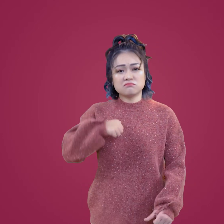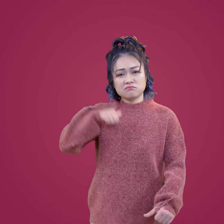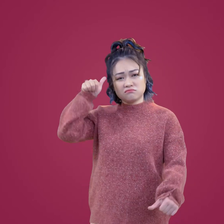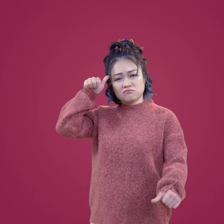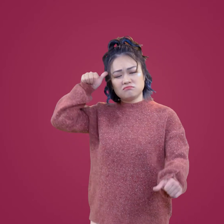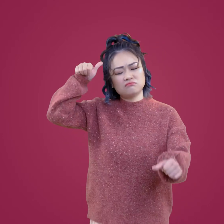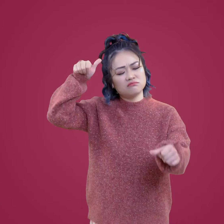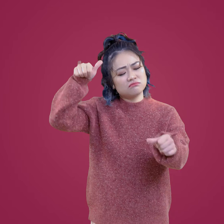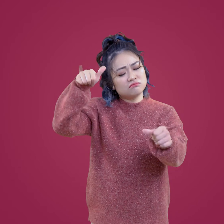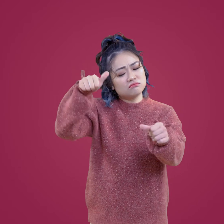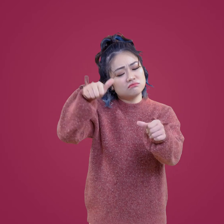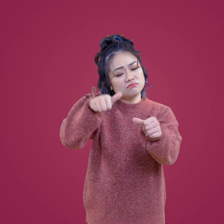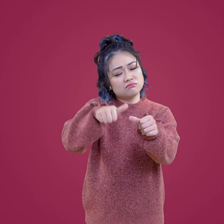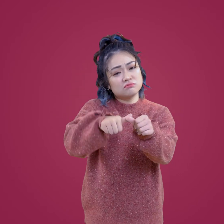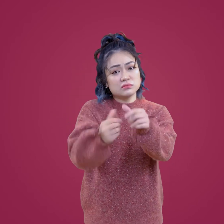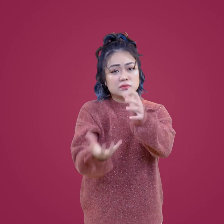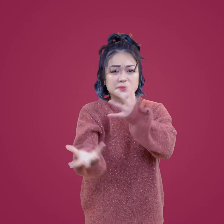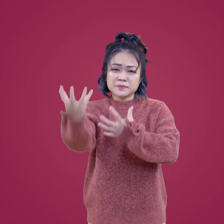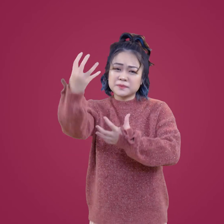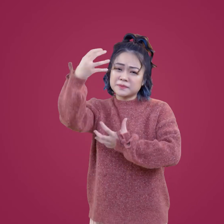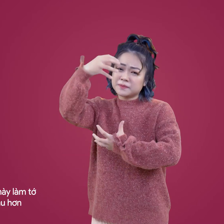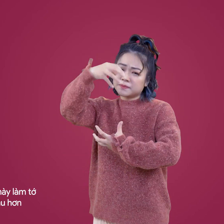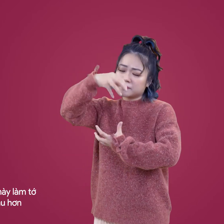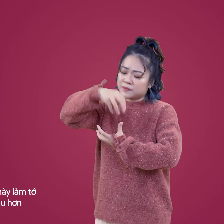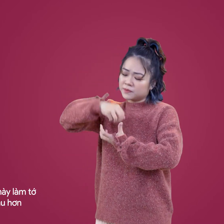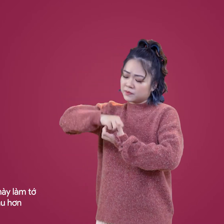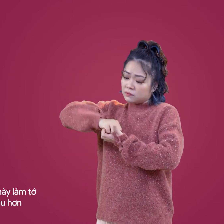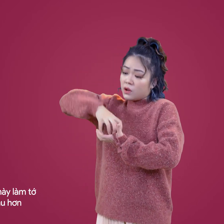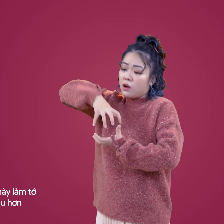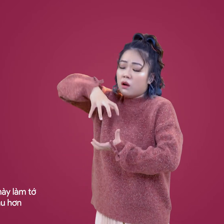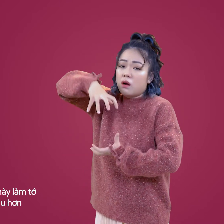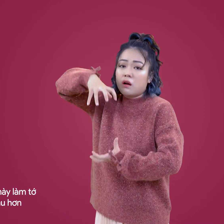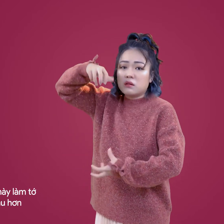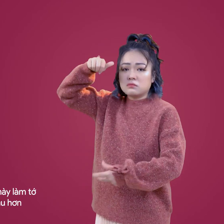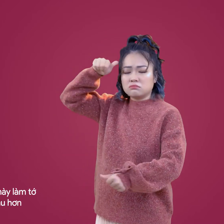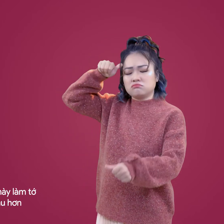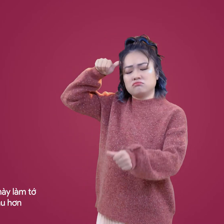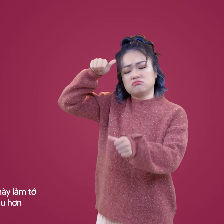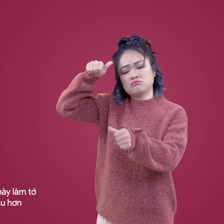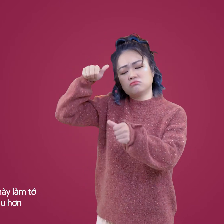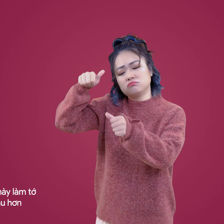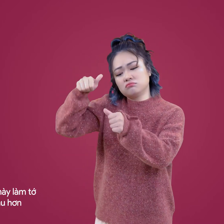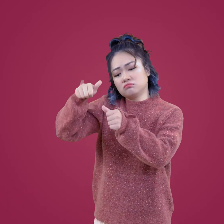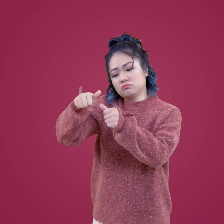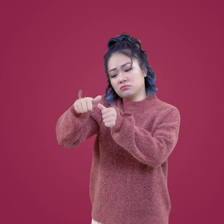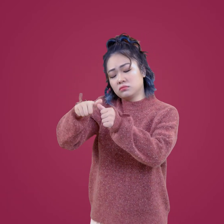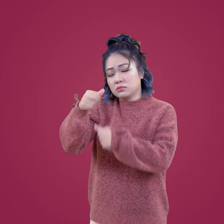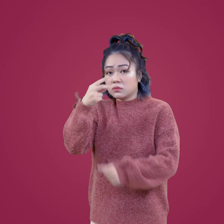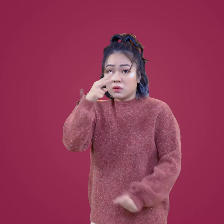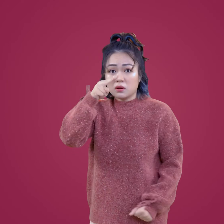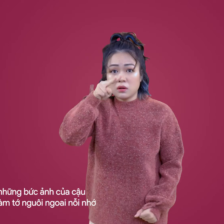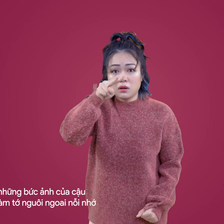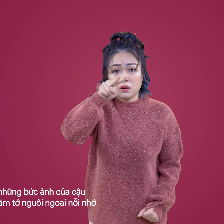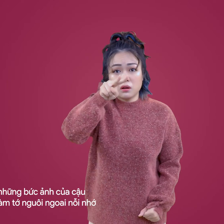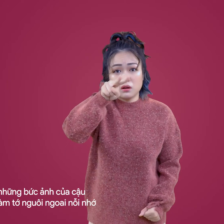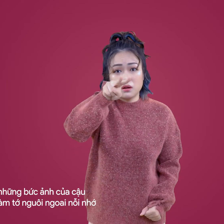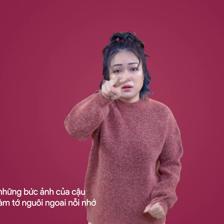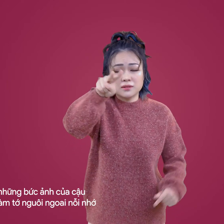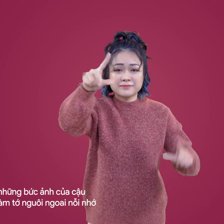보고싶다 보고싶다 이렇게 말하니까도 보고싶다 너의 사진을